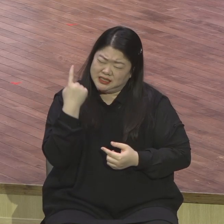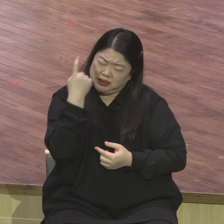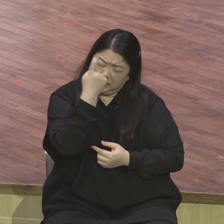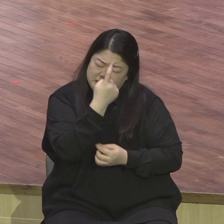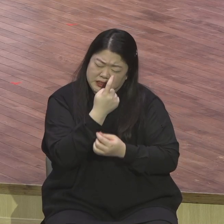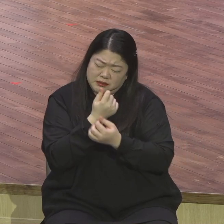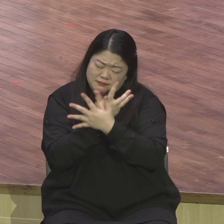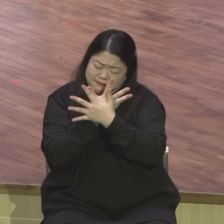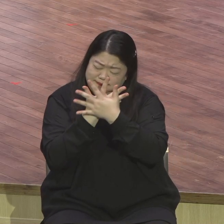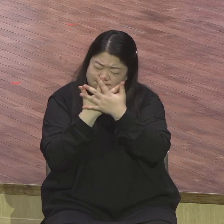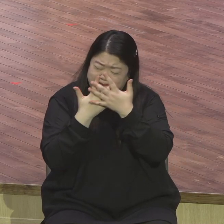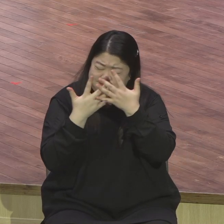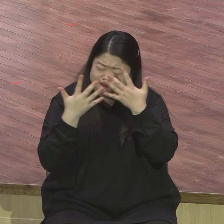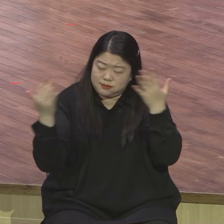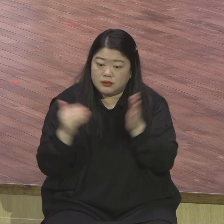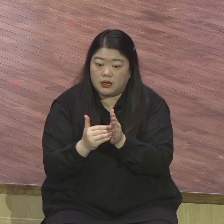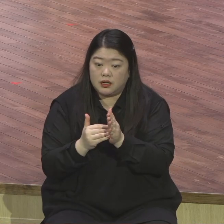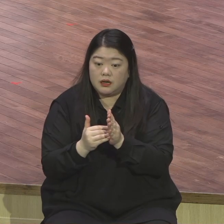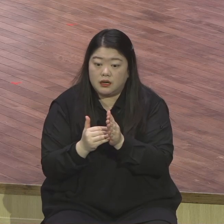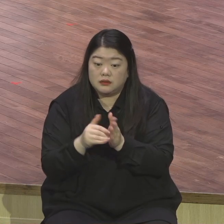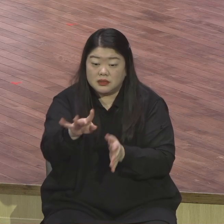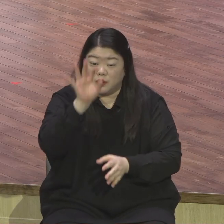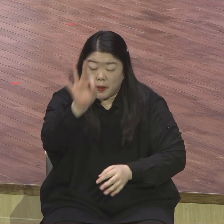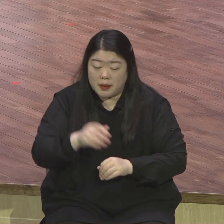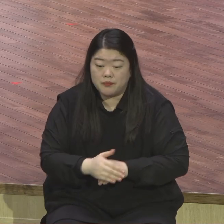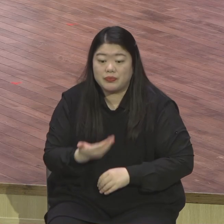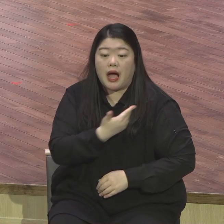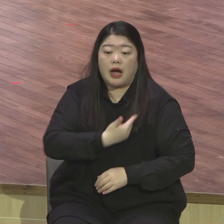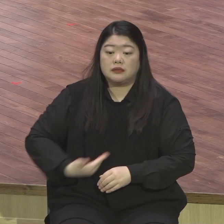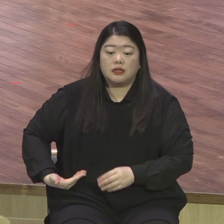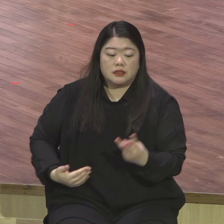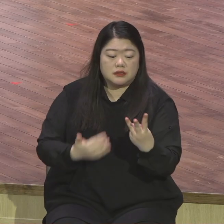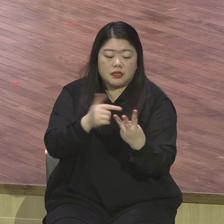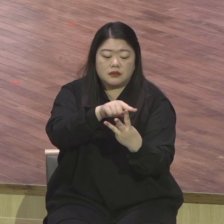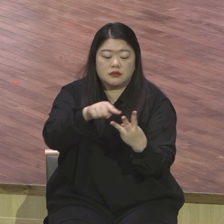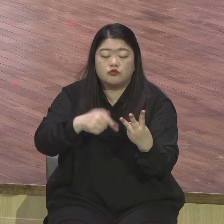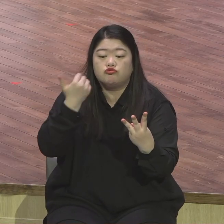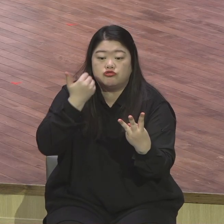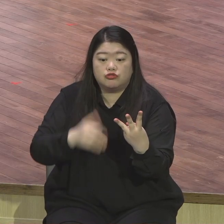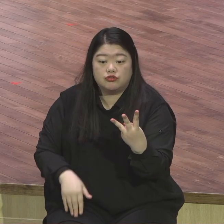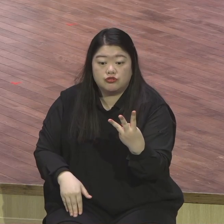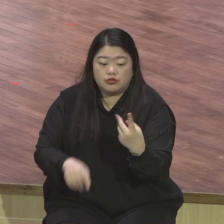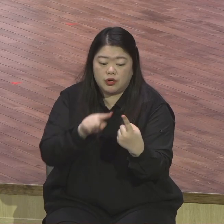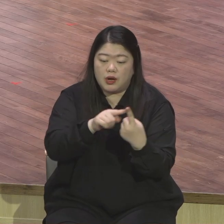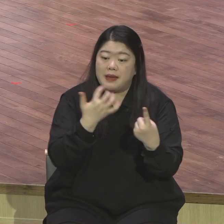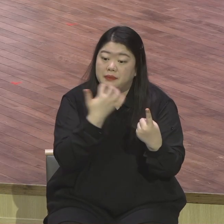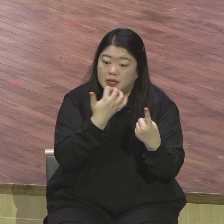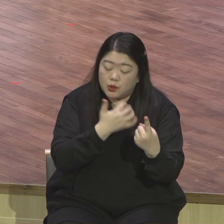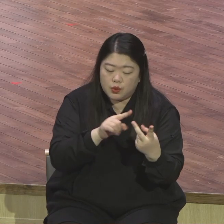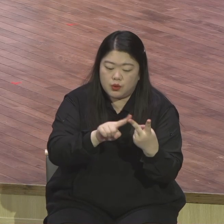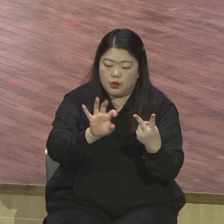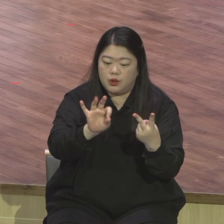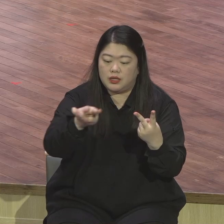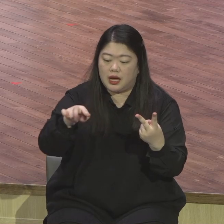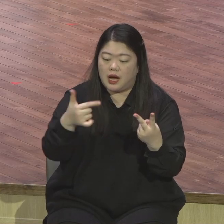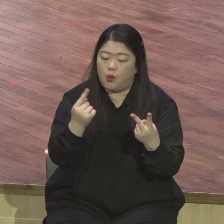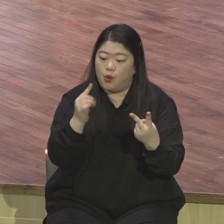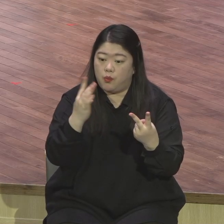마테는 못 봤어요 사실은 어떻게 적었습니까 베드로, 야거보, 요한 통해서 예수님이